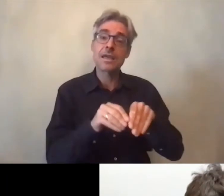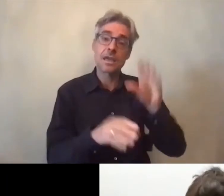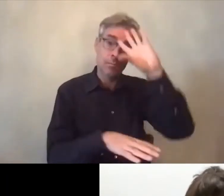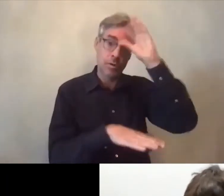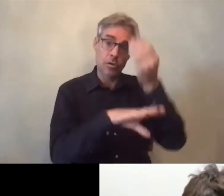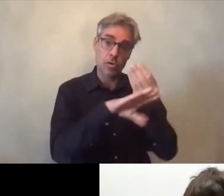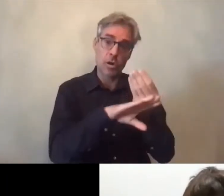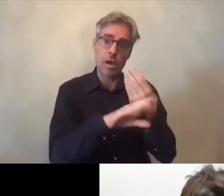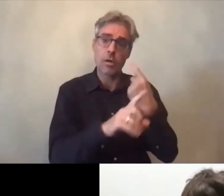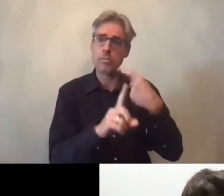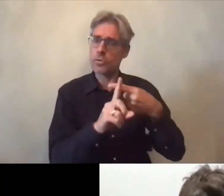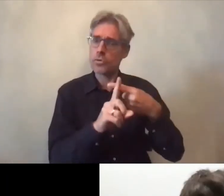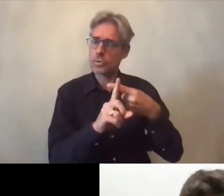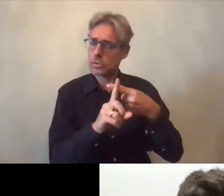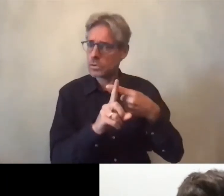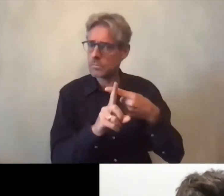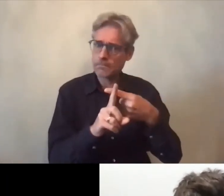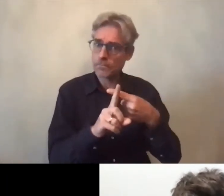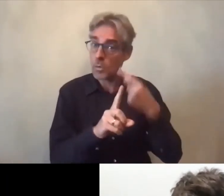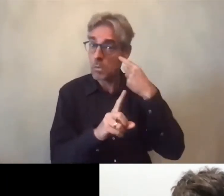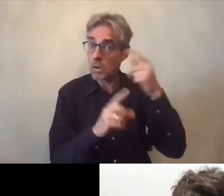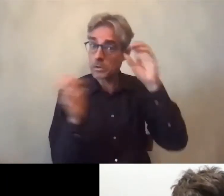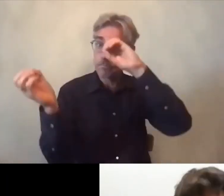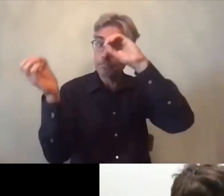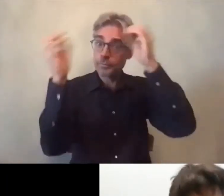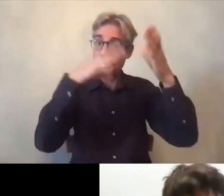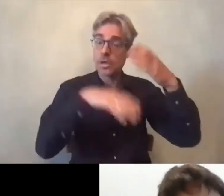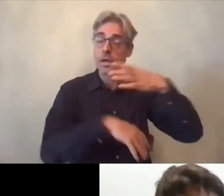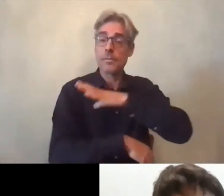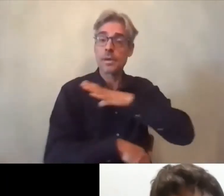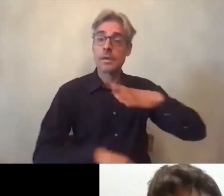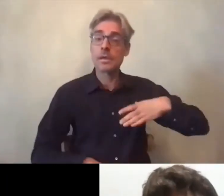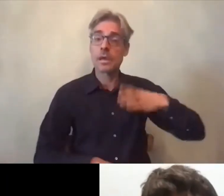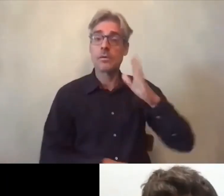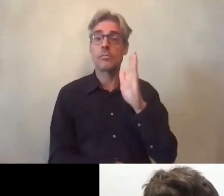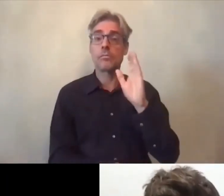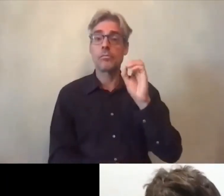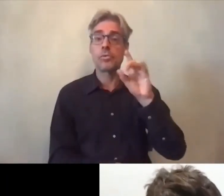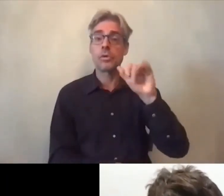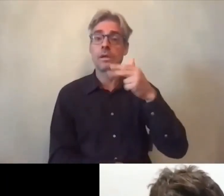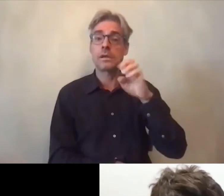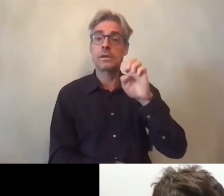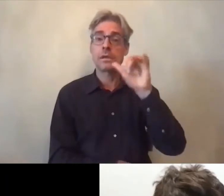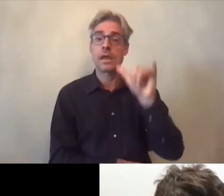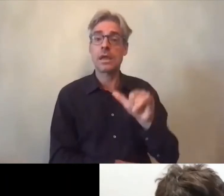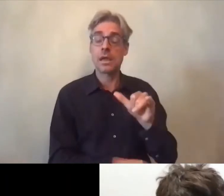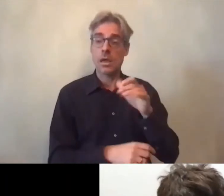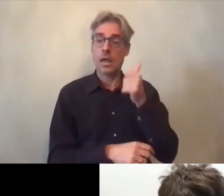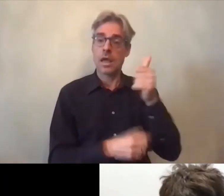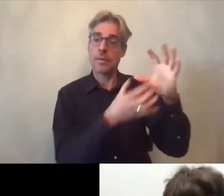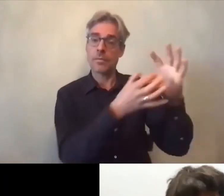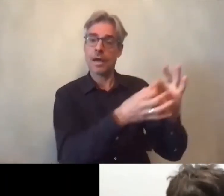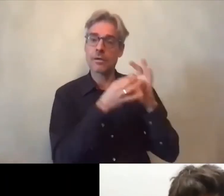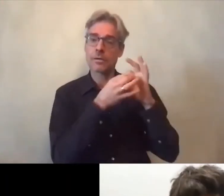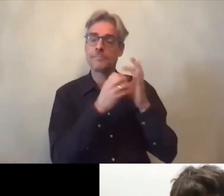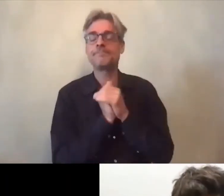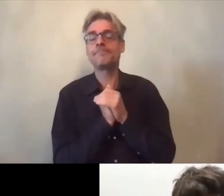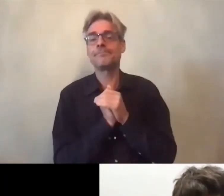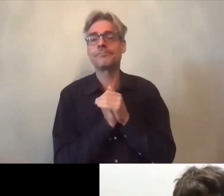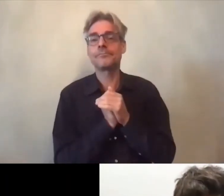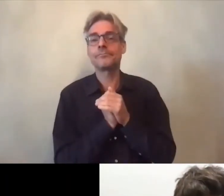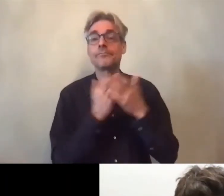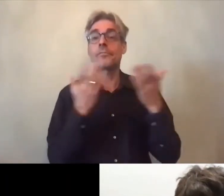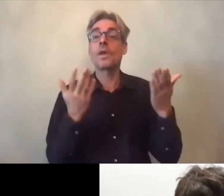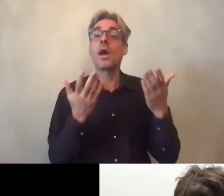avec je pense en particulier j'ai une pensée aujourd'hui pour Mathéa Boudinet qui vous accompagne sur la recherche dont vous allez nous parler et nous